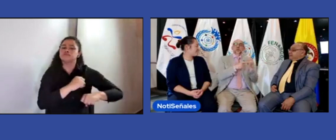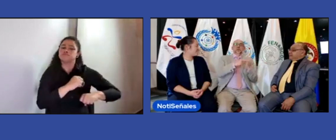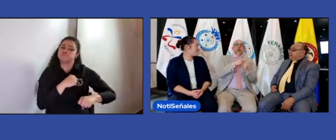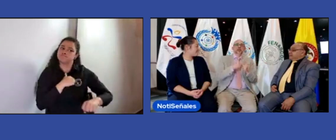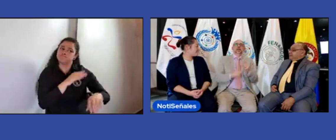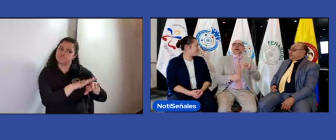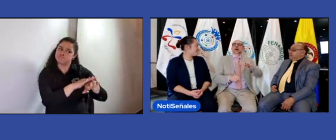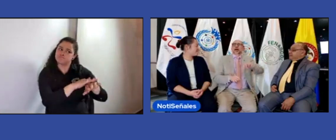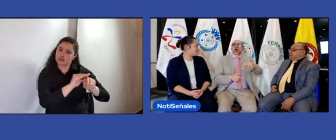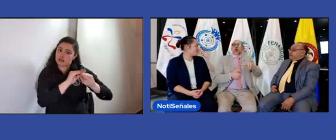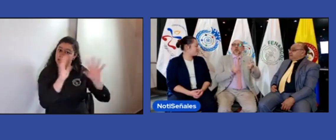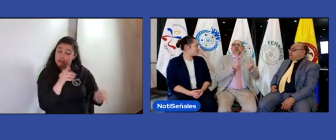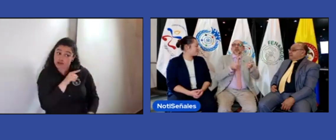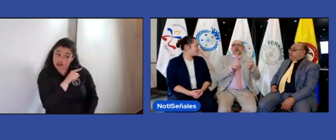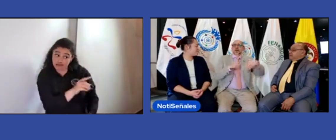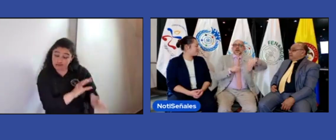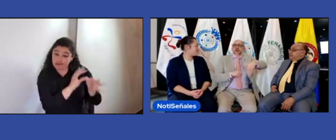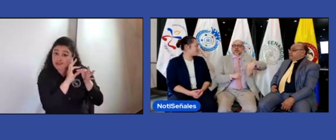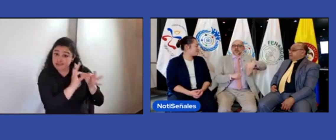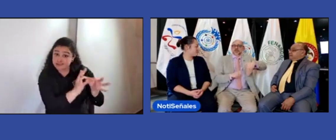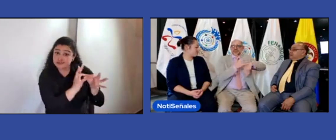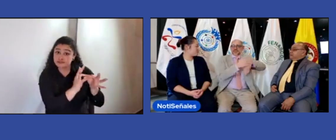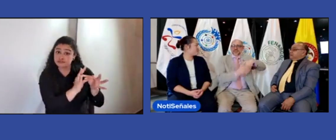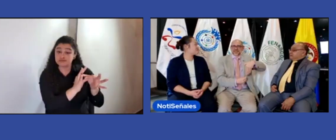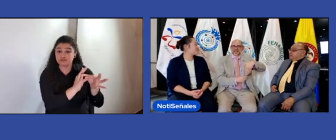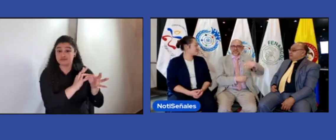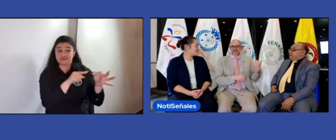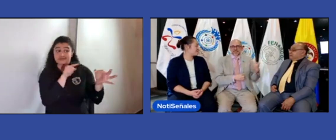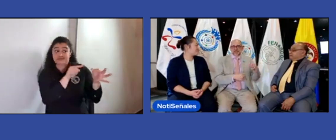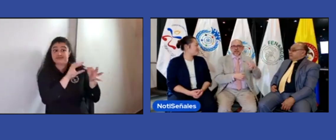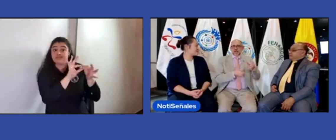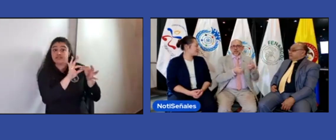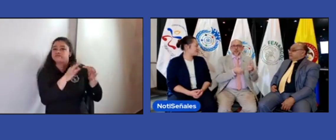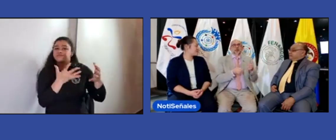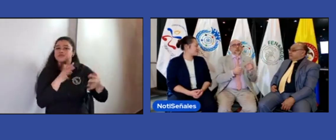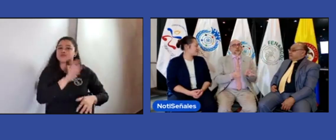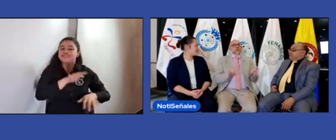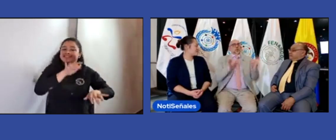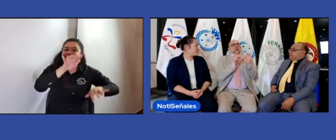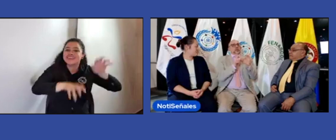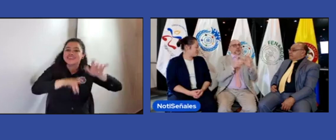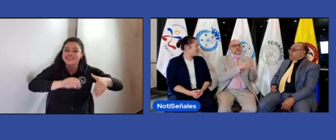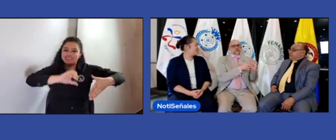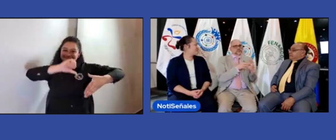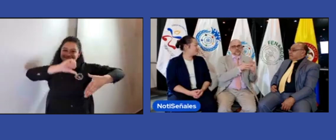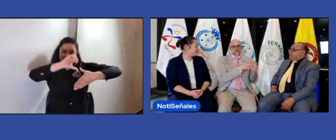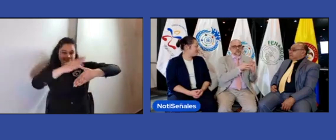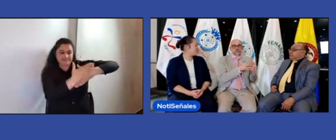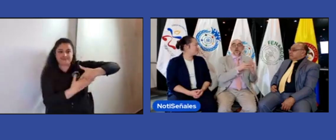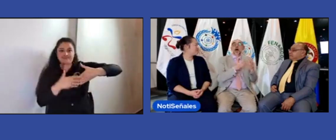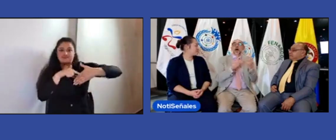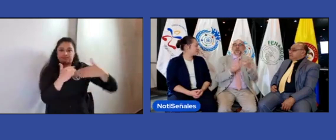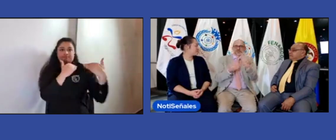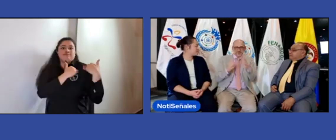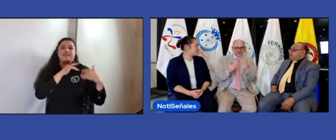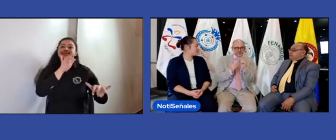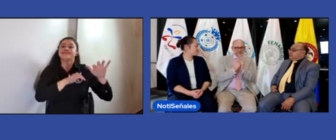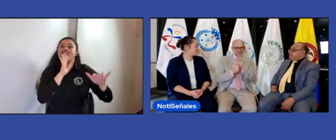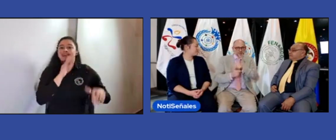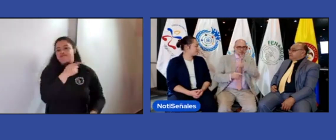quisiera contarles pues también que pues Henry es el director general de Benascol pero a su vez es el secretario regional